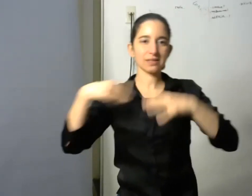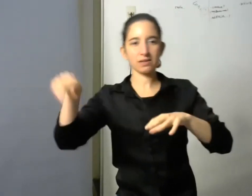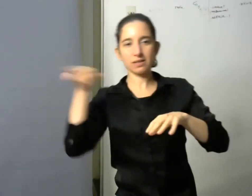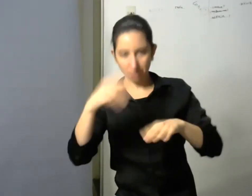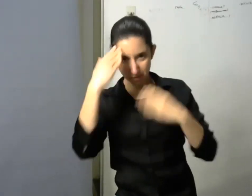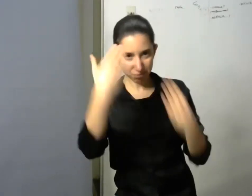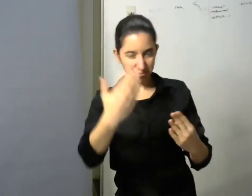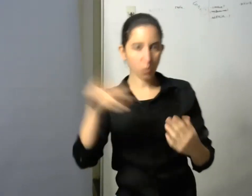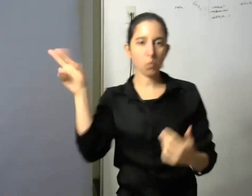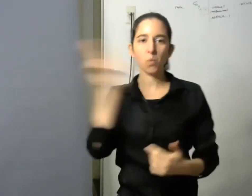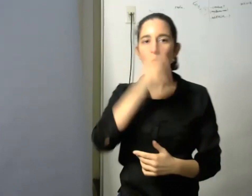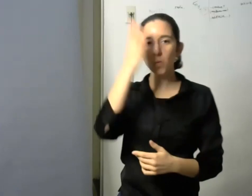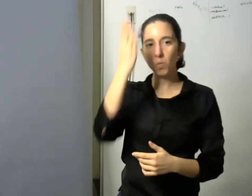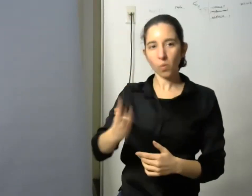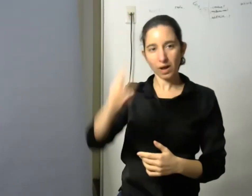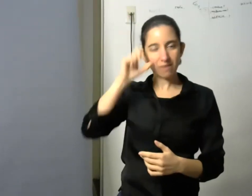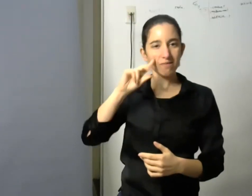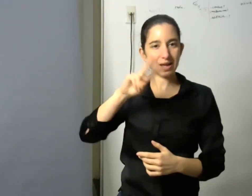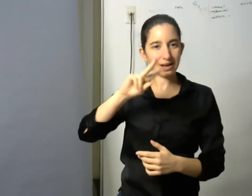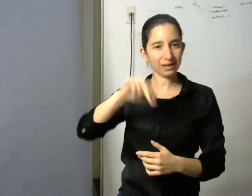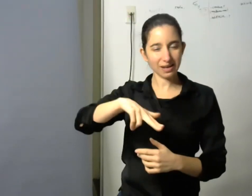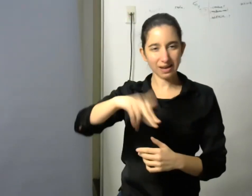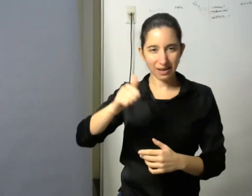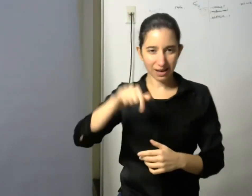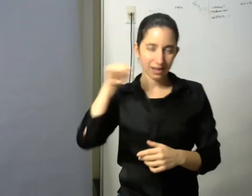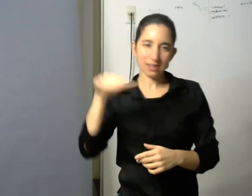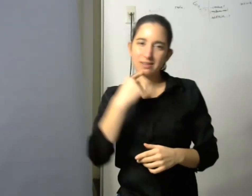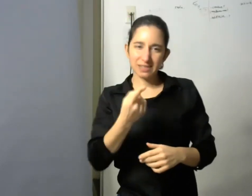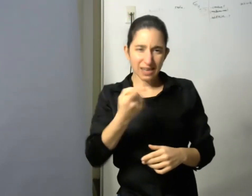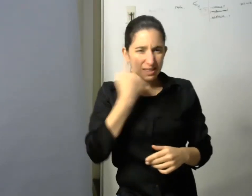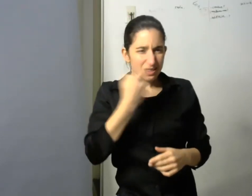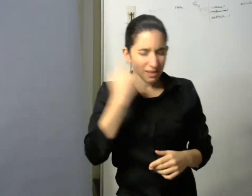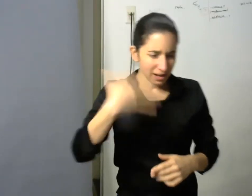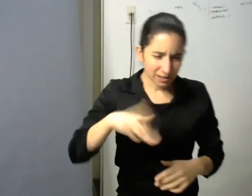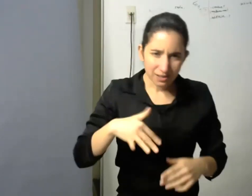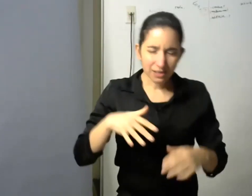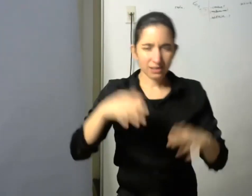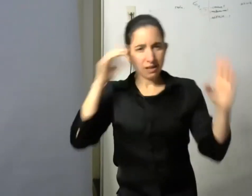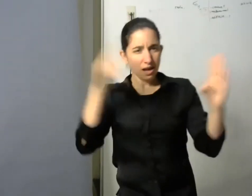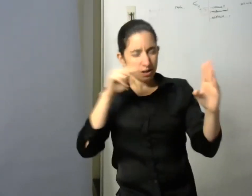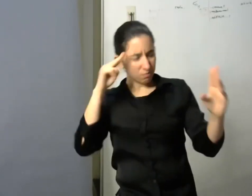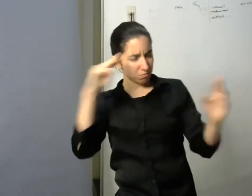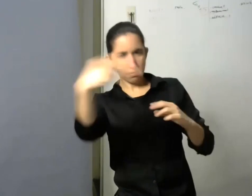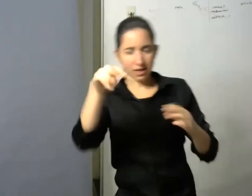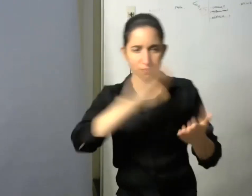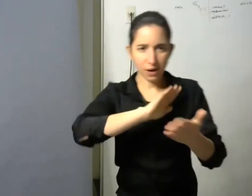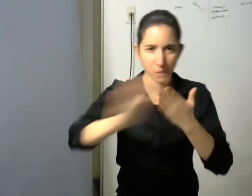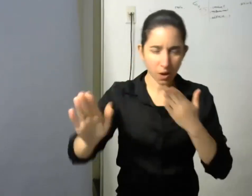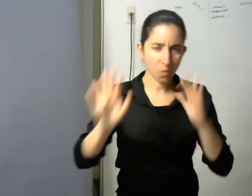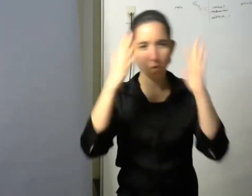dice que esto es muy interesante celebra el cambio de paradigma que se está produciendo y manda aplausos para todos con